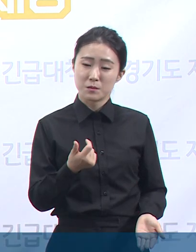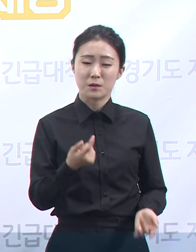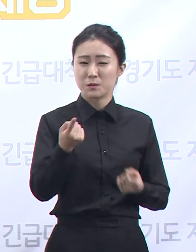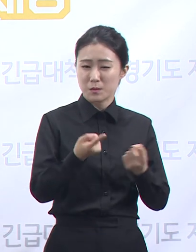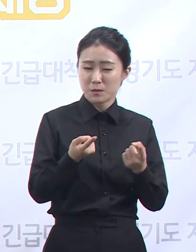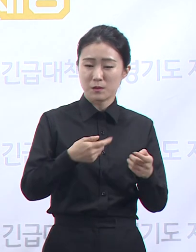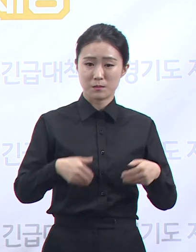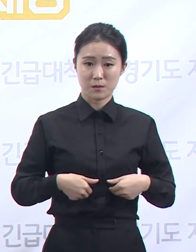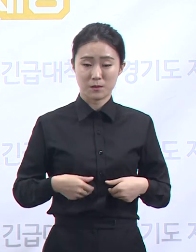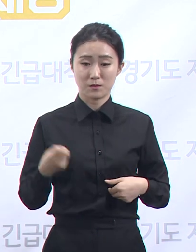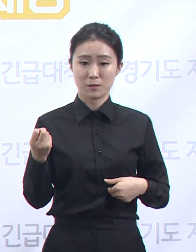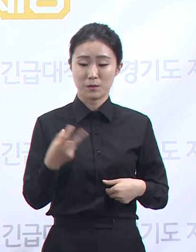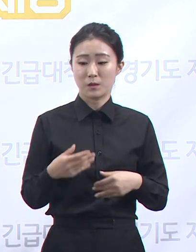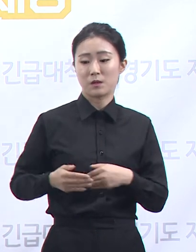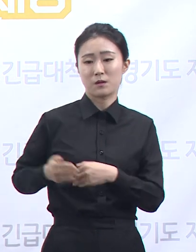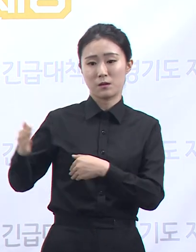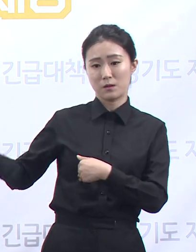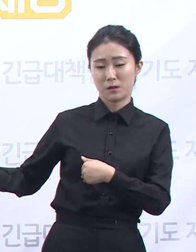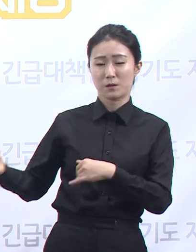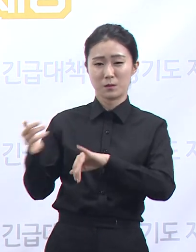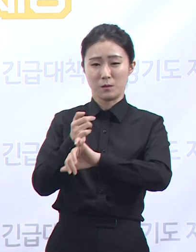준수해 주실 것을 당부드립니다. 감사합니다.